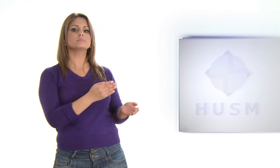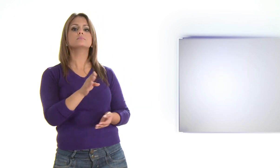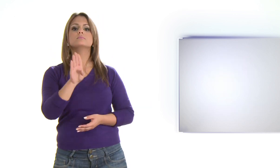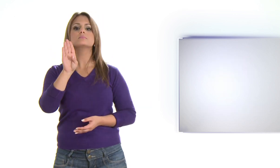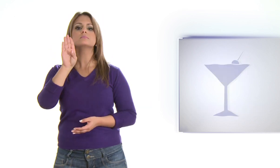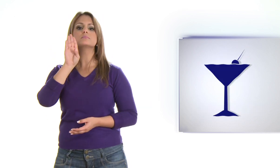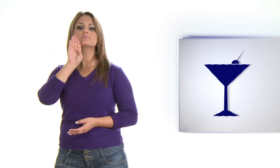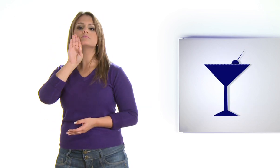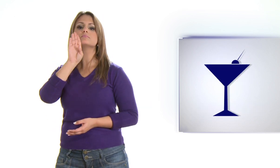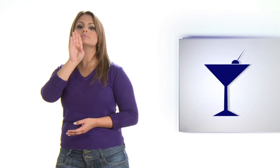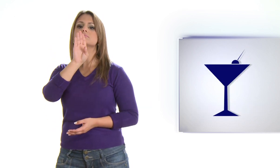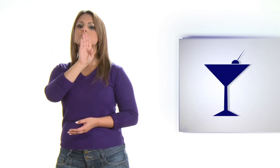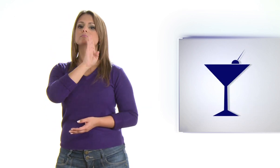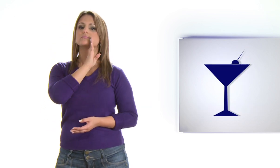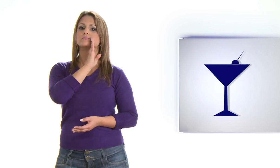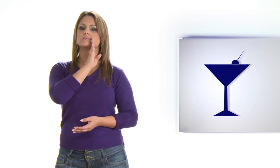Bar Ou